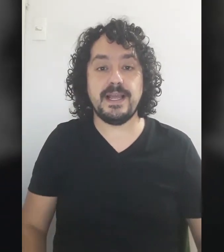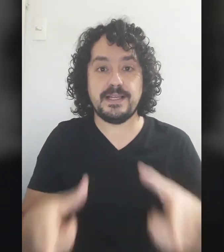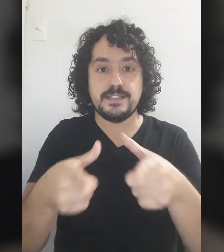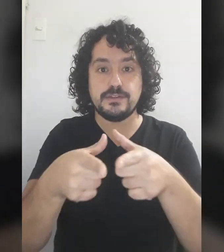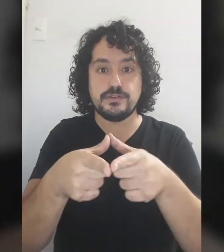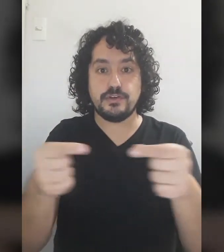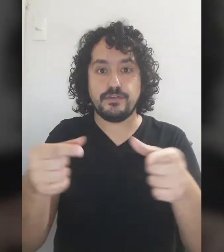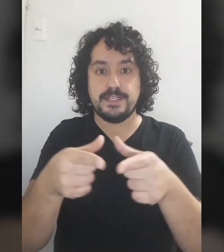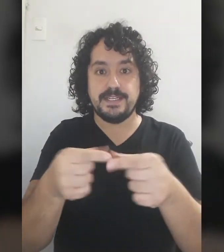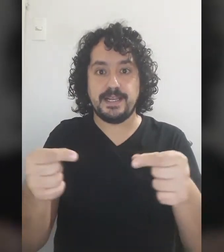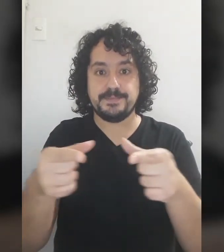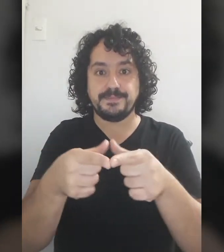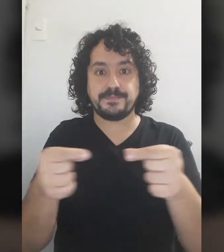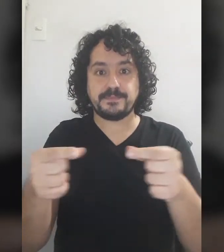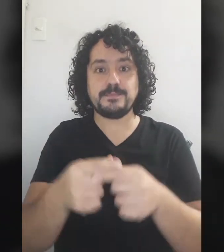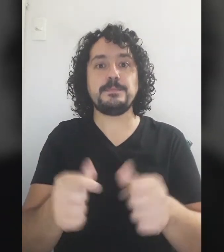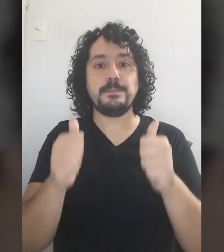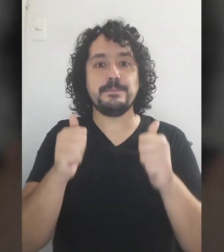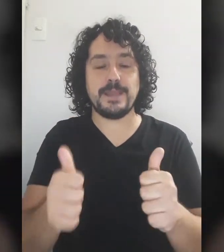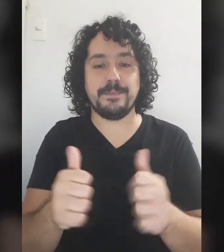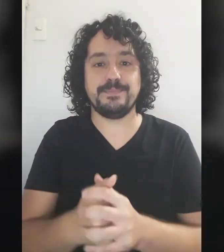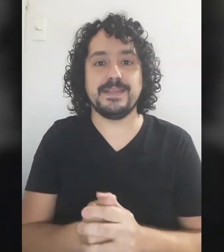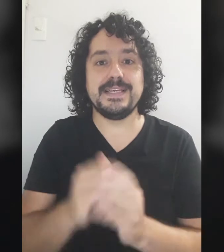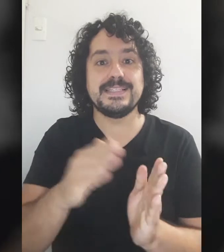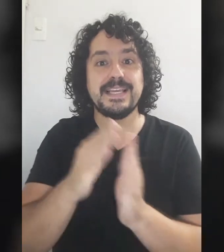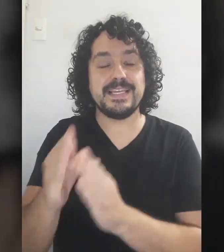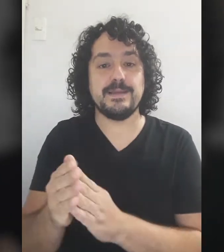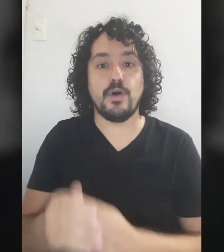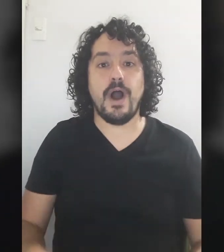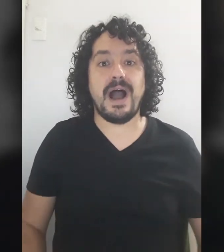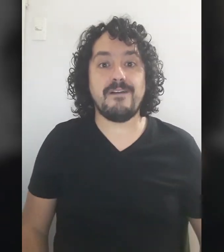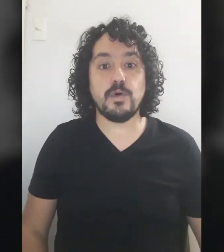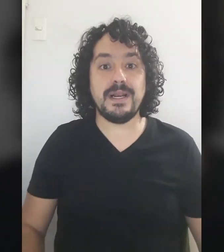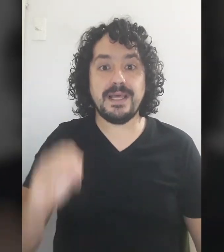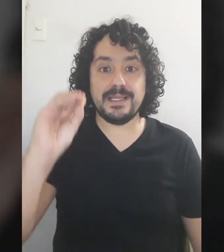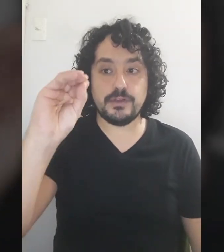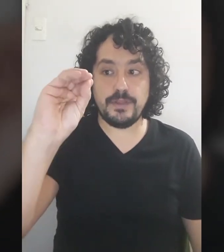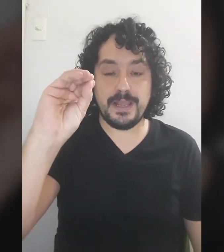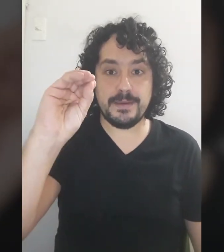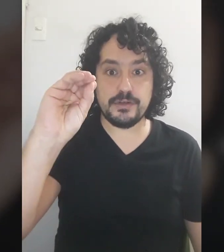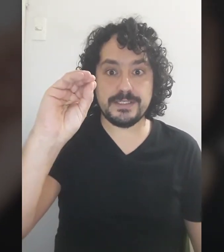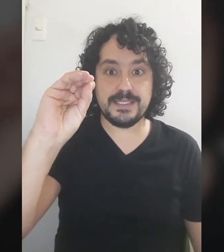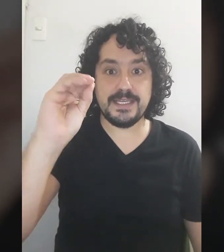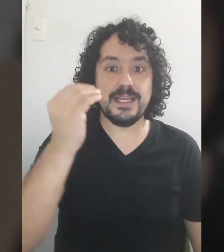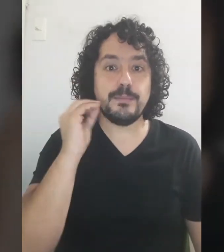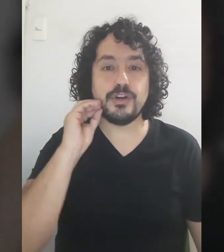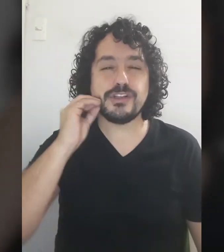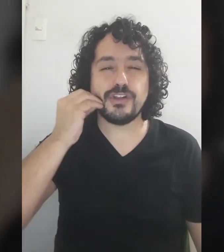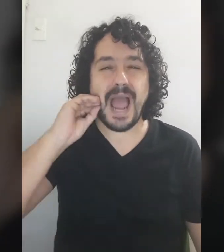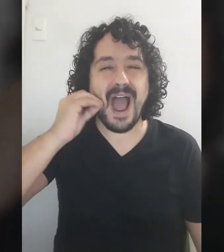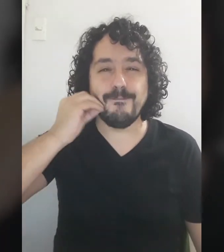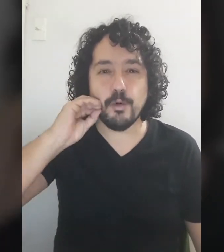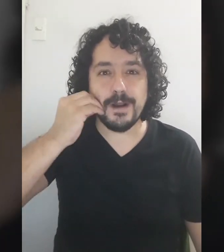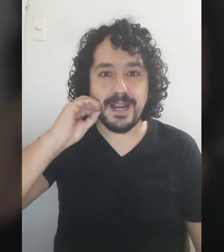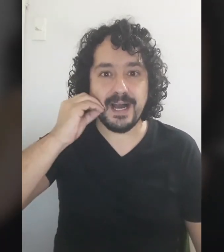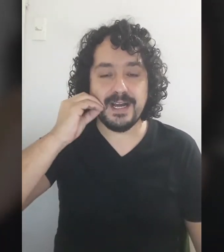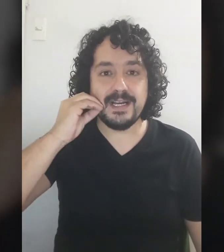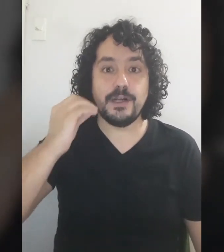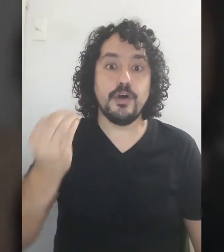Sobrina Bien Seguimos Abuela Esto da la mano Sí Pero es abuela Lo